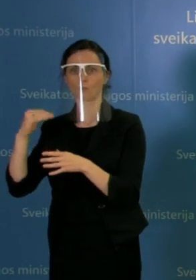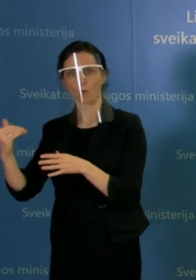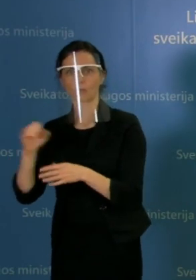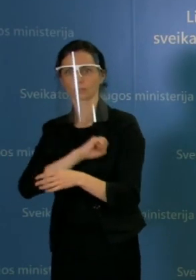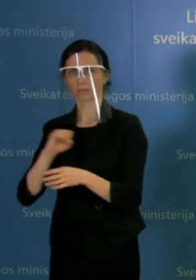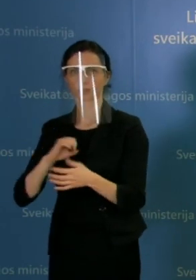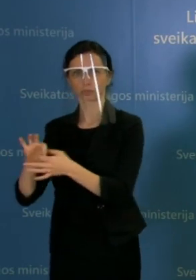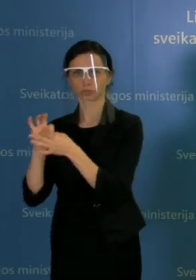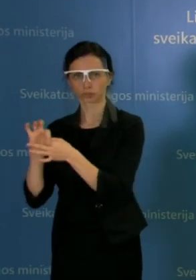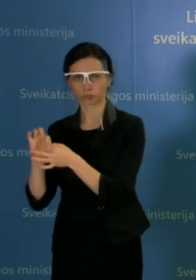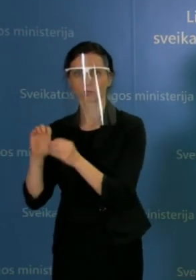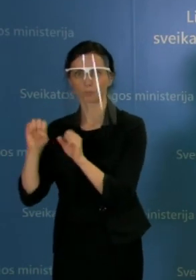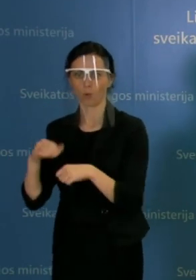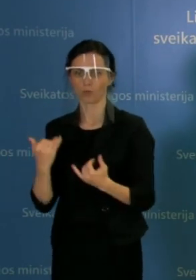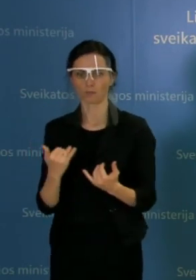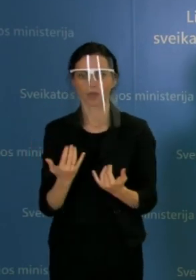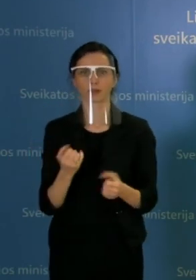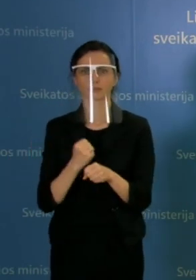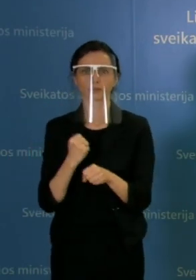nedirbti su slauga, kaip yra dabar?